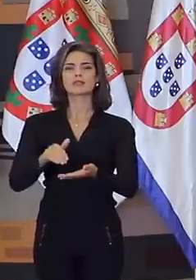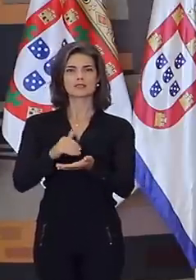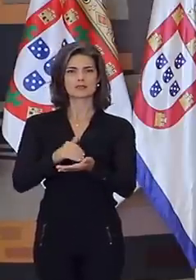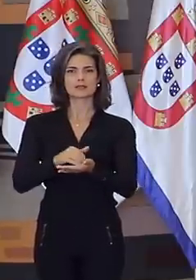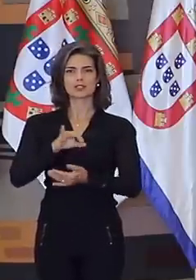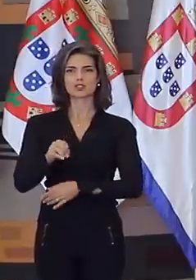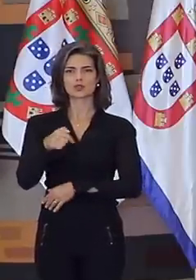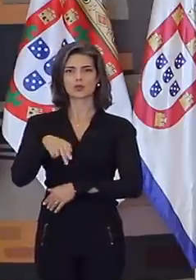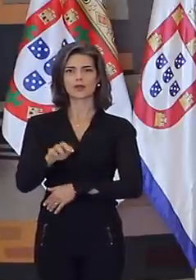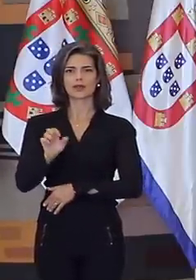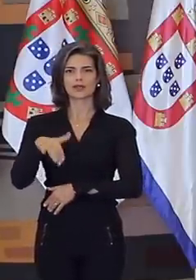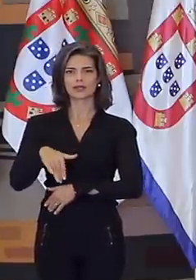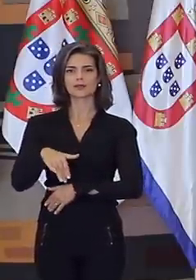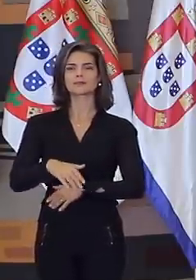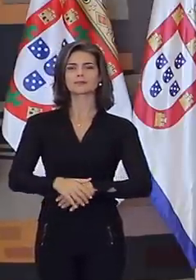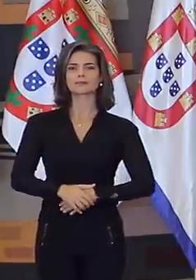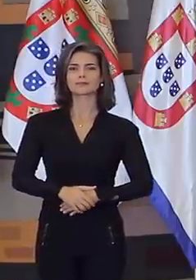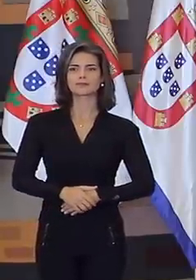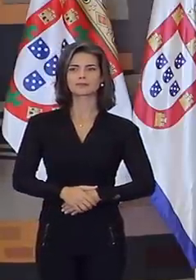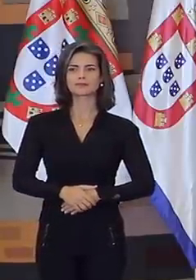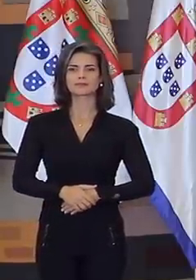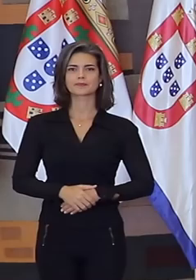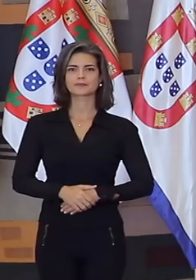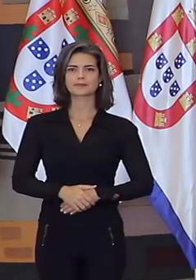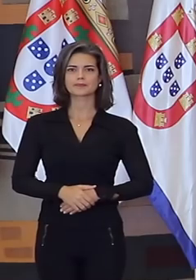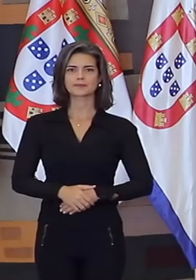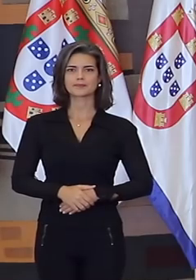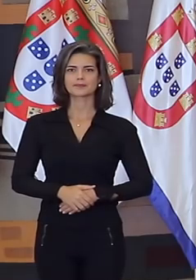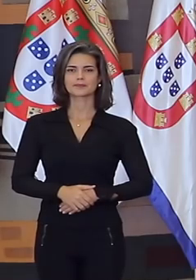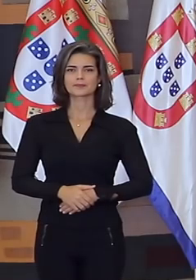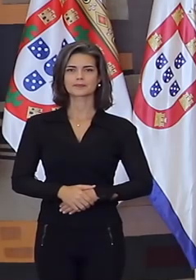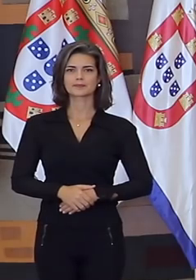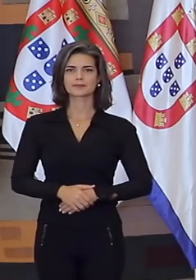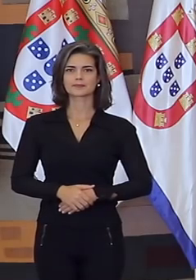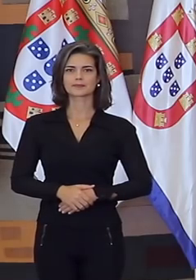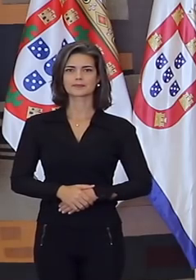Joaquim Pedro Strunk da Silva Pinto. Apoio